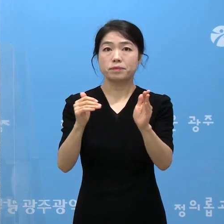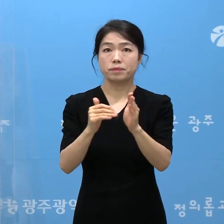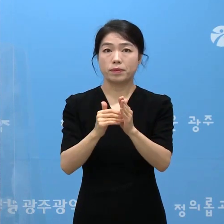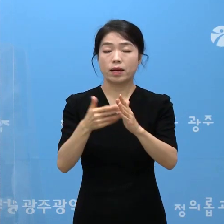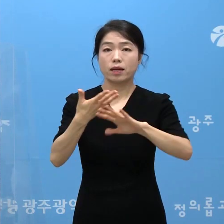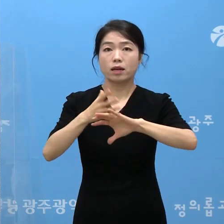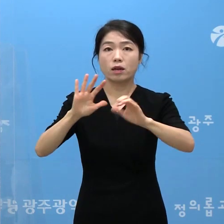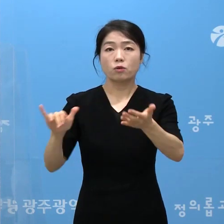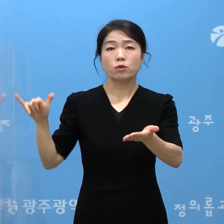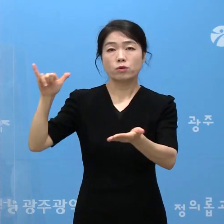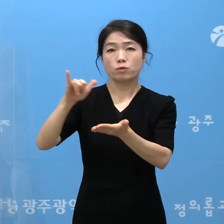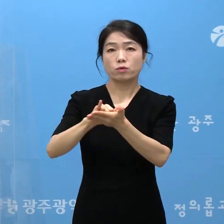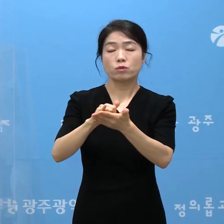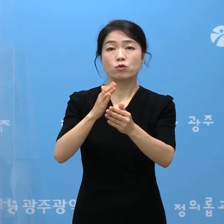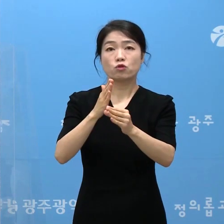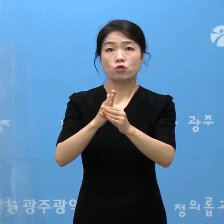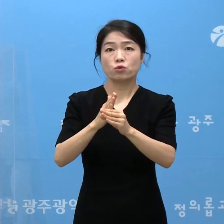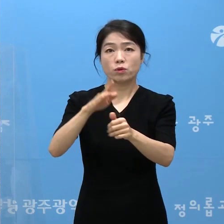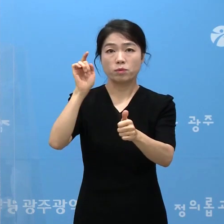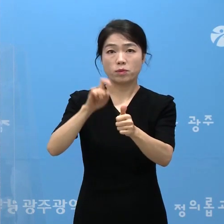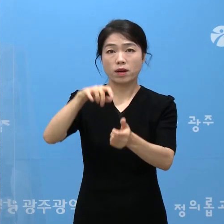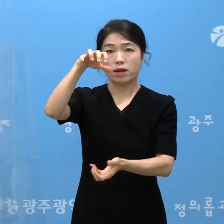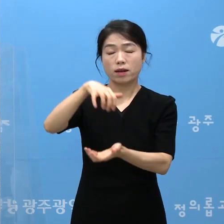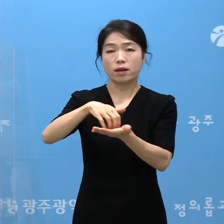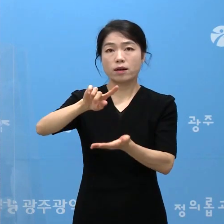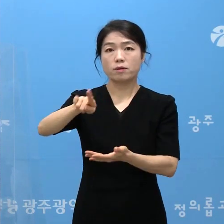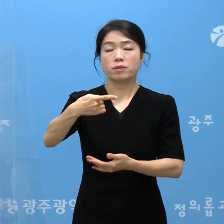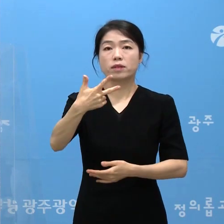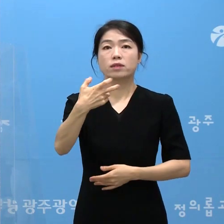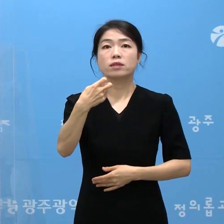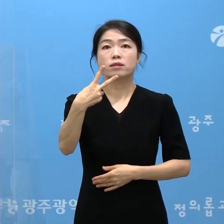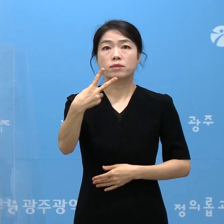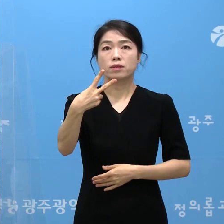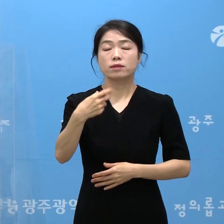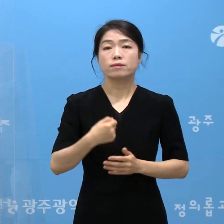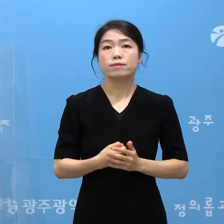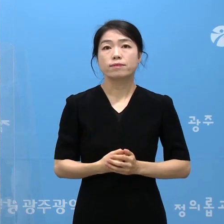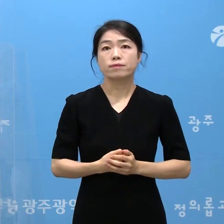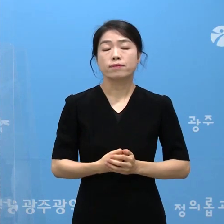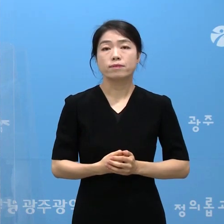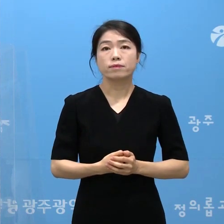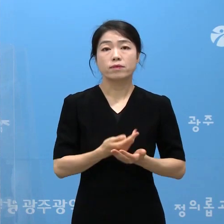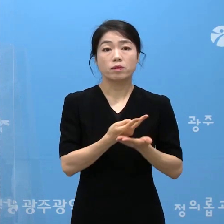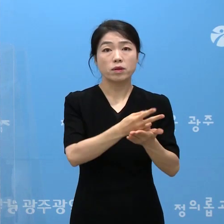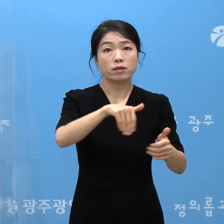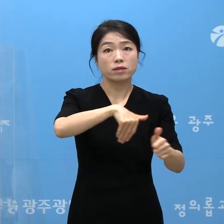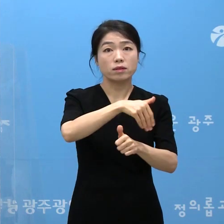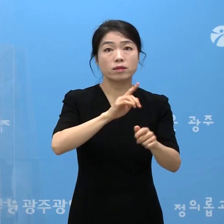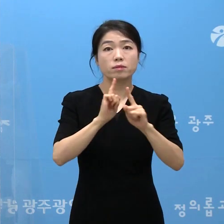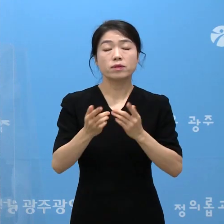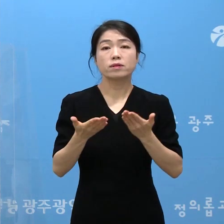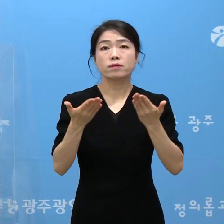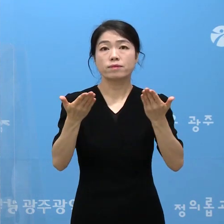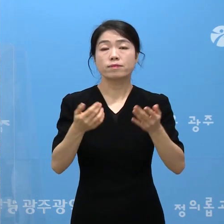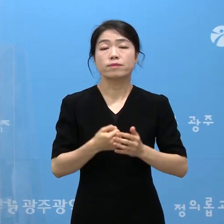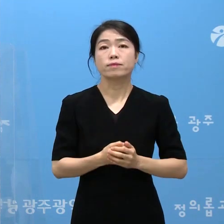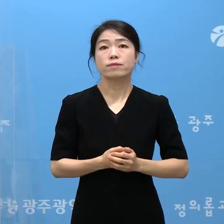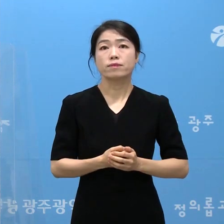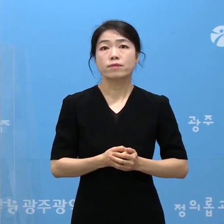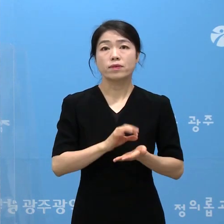해외 입국자 중 총 확진자는 172분입니다. 병상 현황을 말씀드리겠습니다.